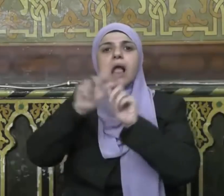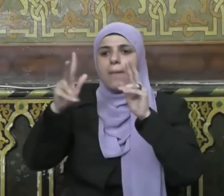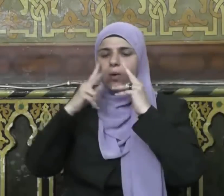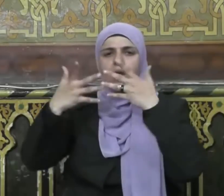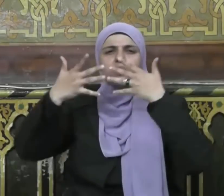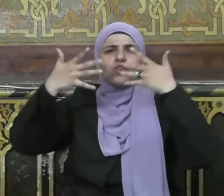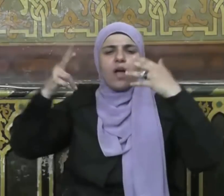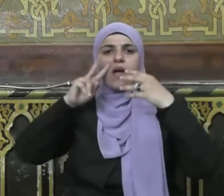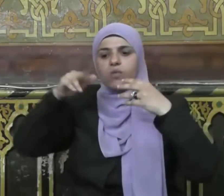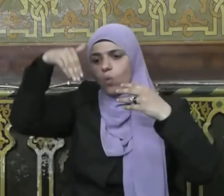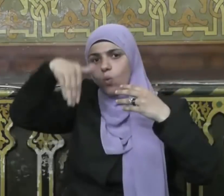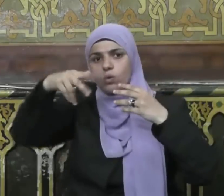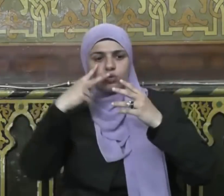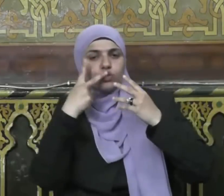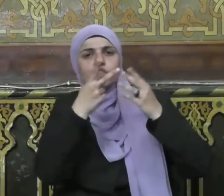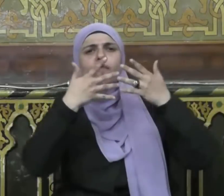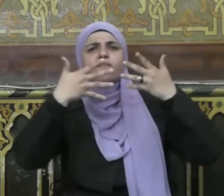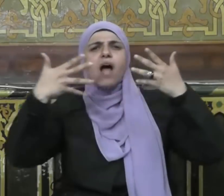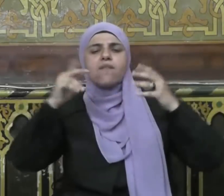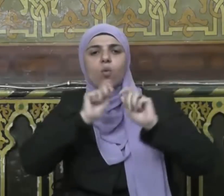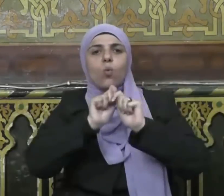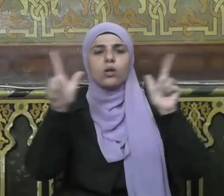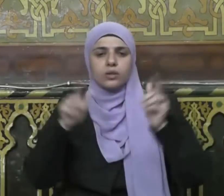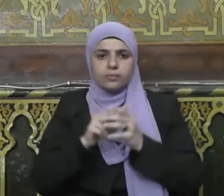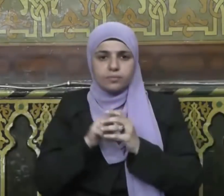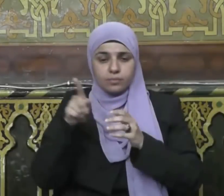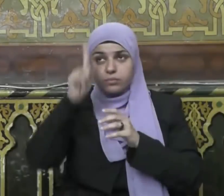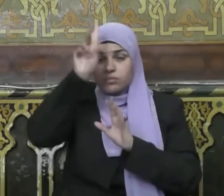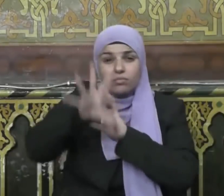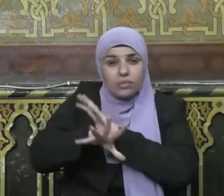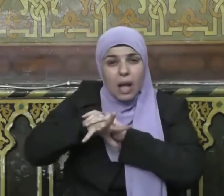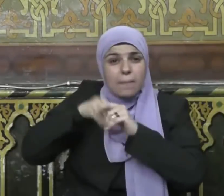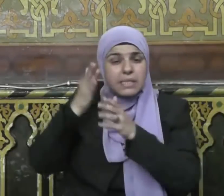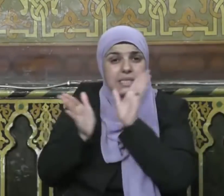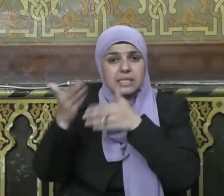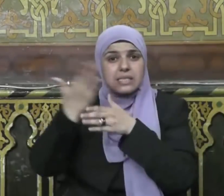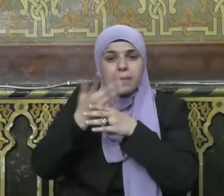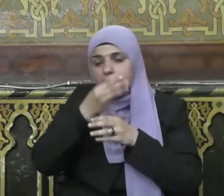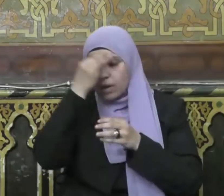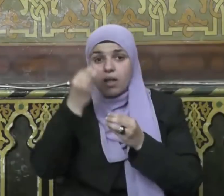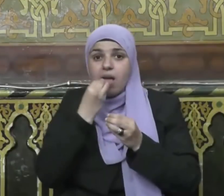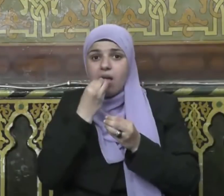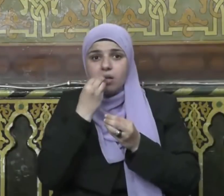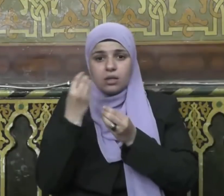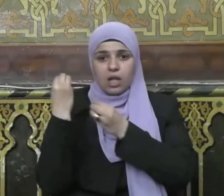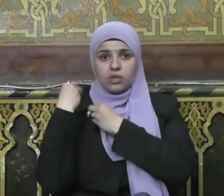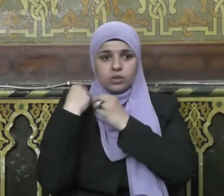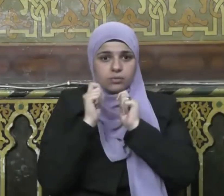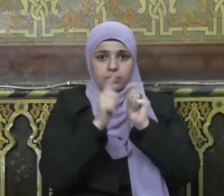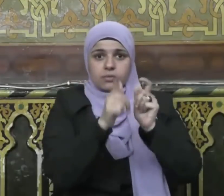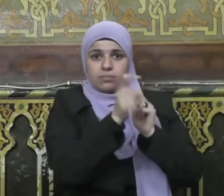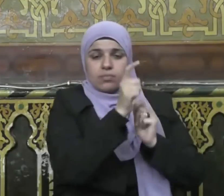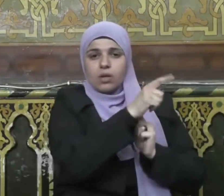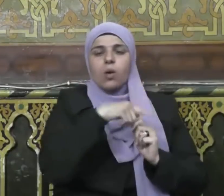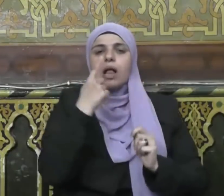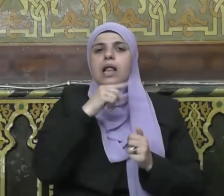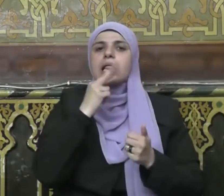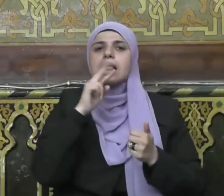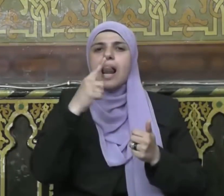عليك بالصوم فإنه لا مثل له إن الصوم سر بين العبد وربه لا